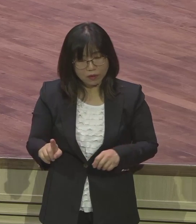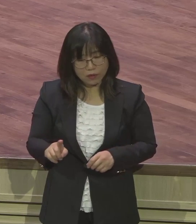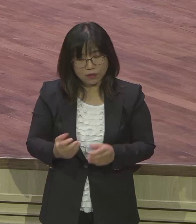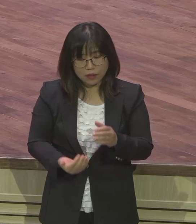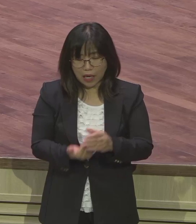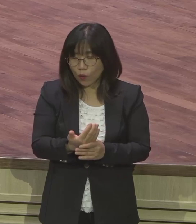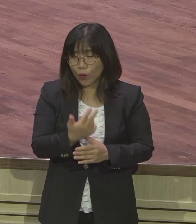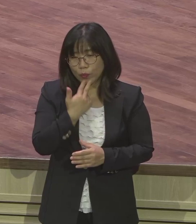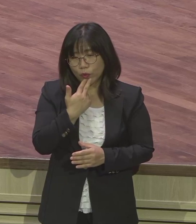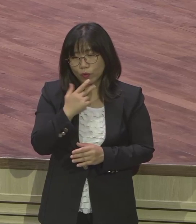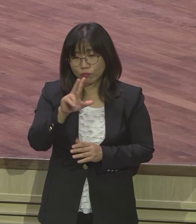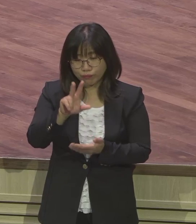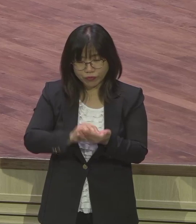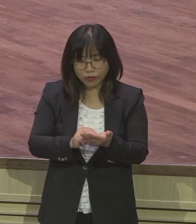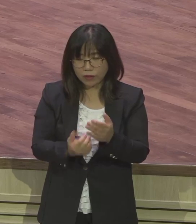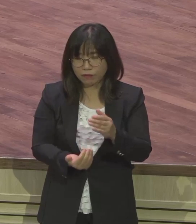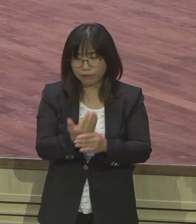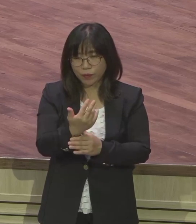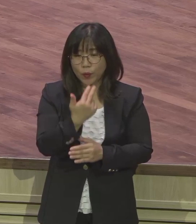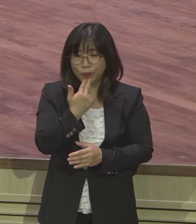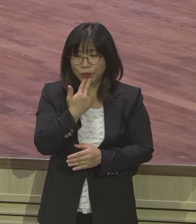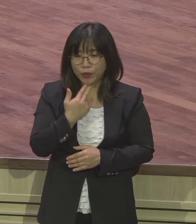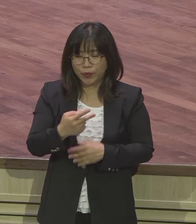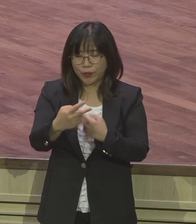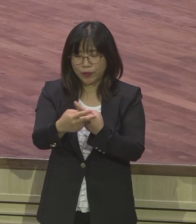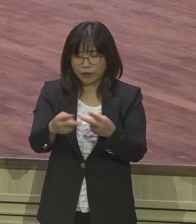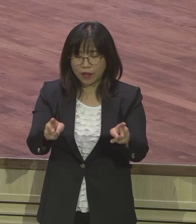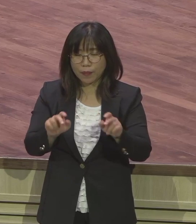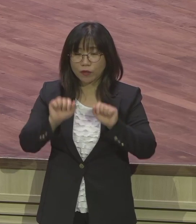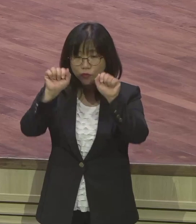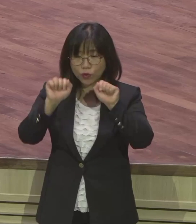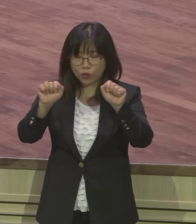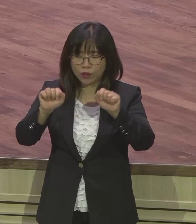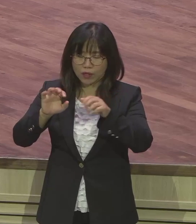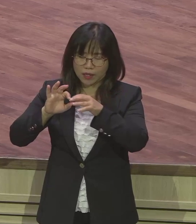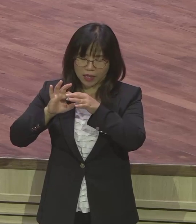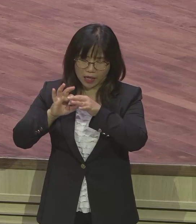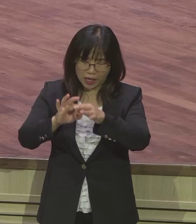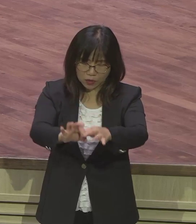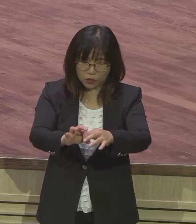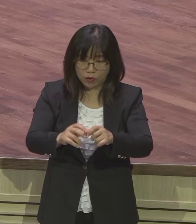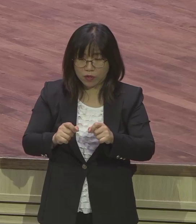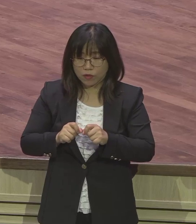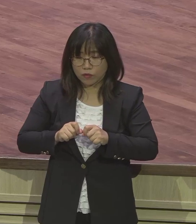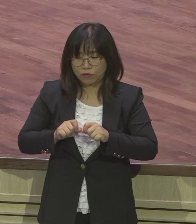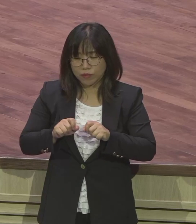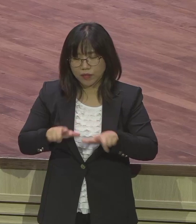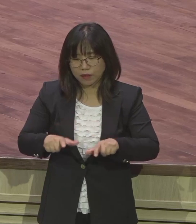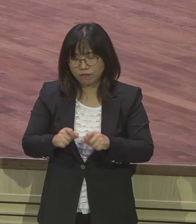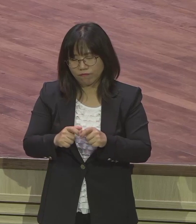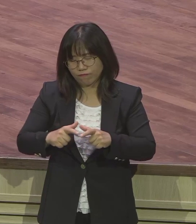우리 다리빵운동이 전세계로 확장되었는데 문제 하나 있습니까 질문 하나 있습니까 없어요